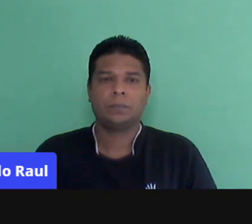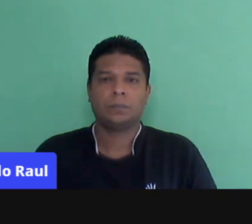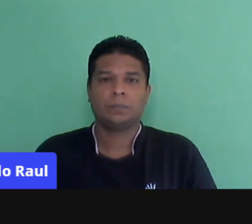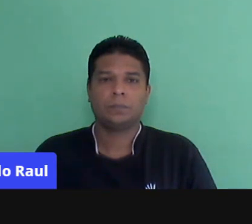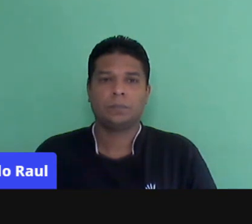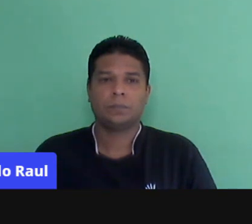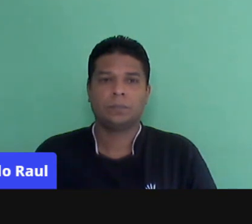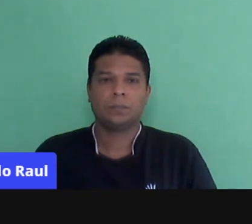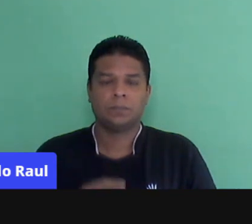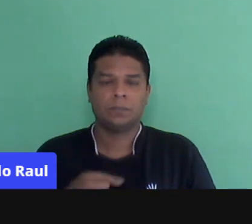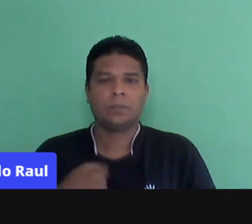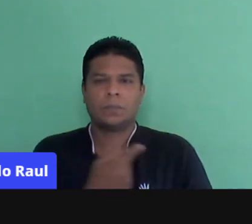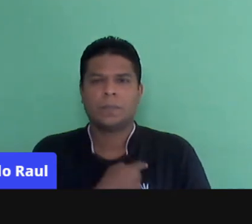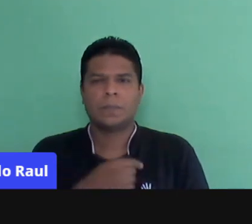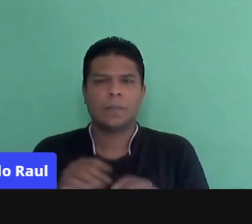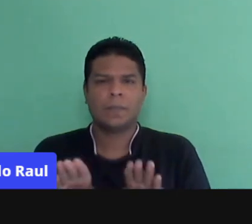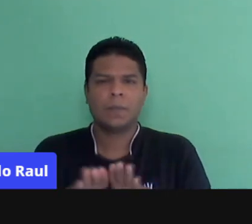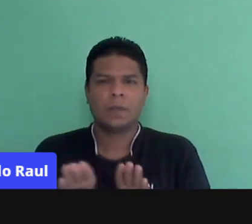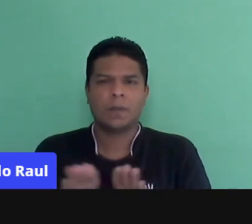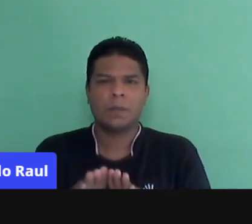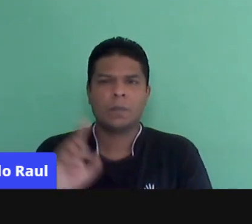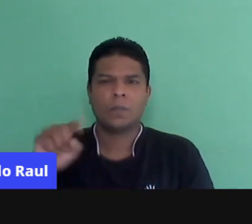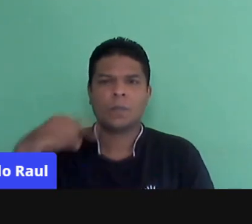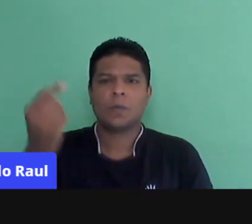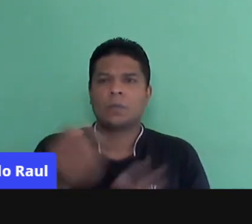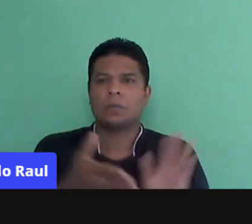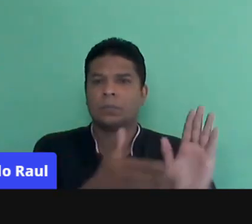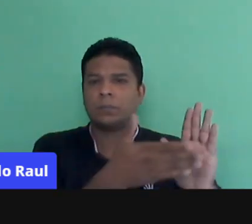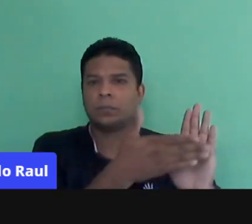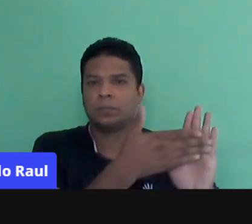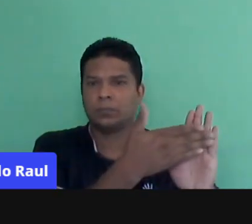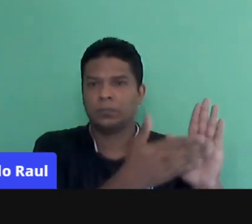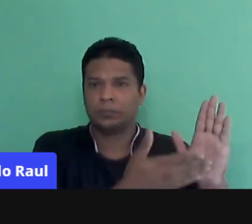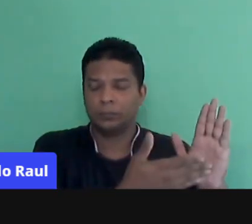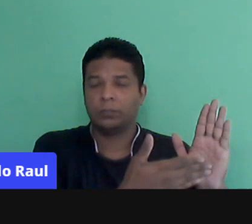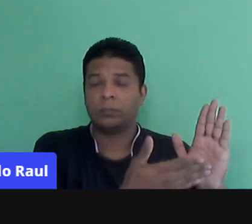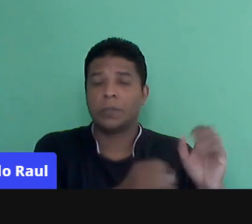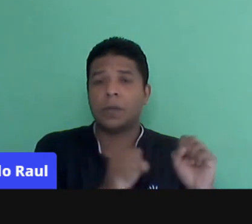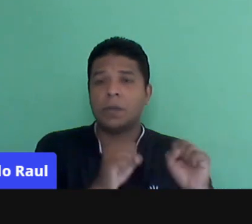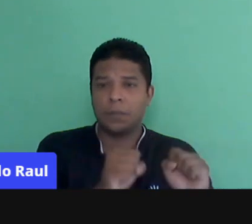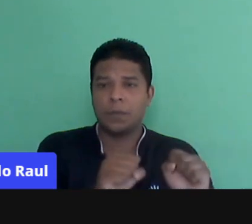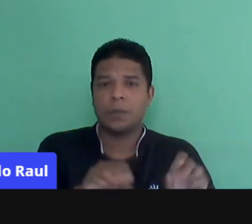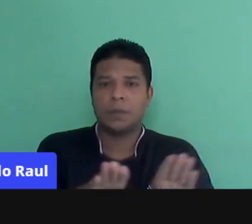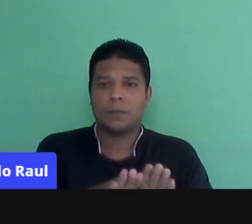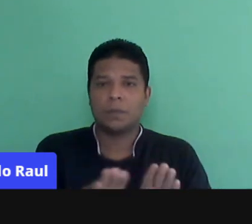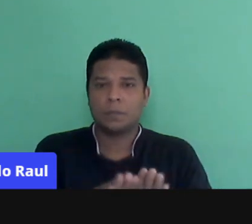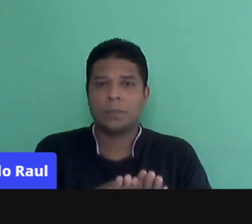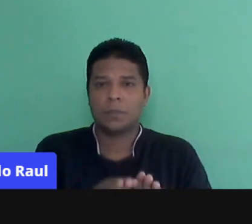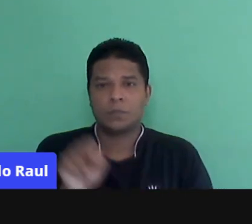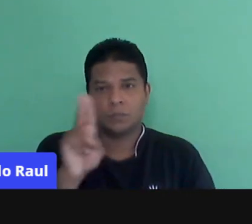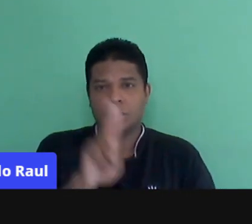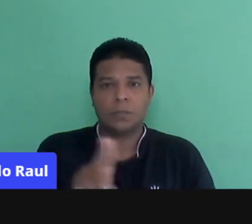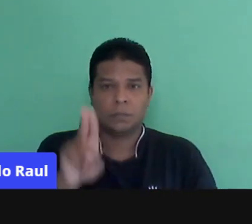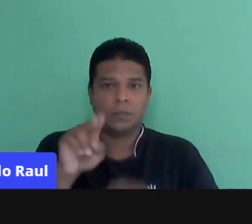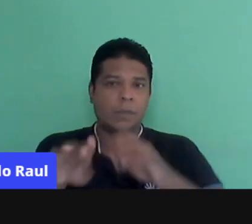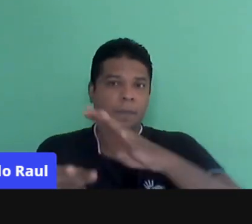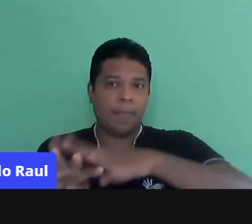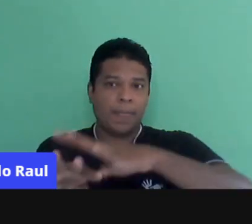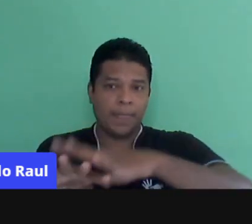Nós temos também um outro modelo, né, também que pode ser adotado para as aulas de matemática.